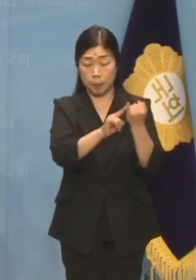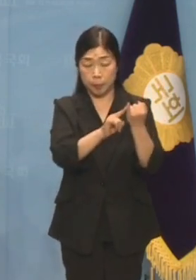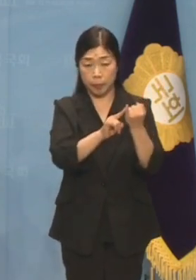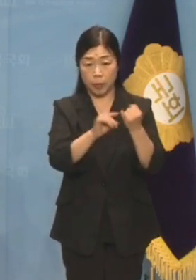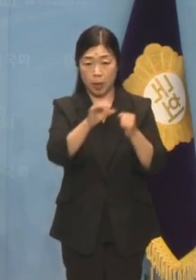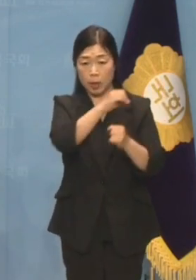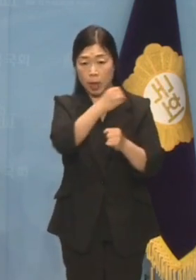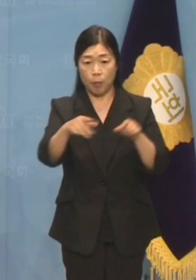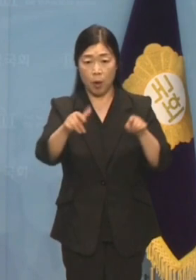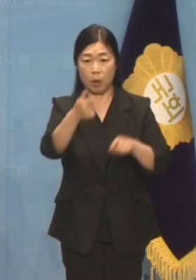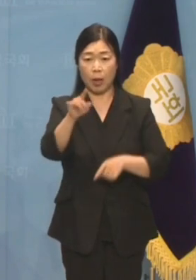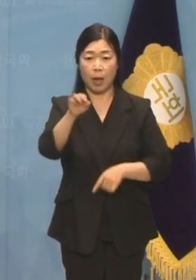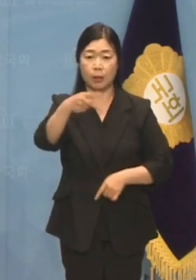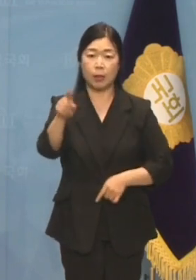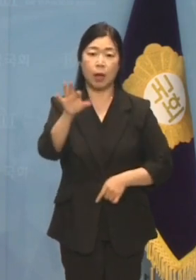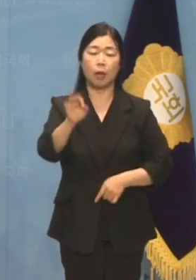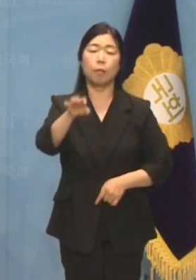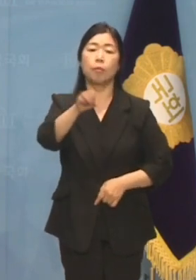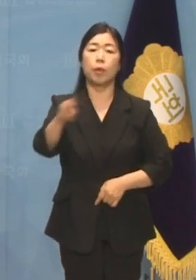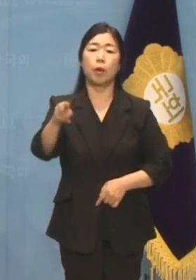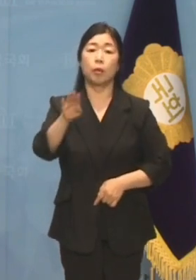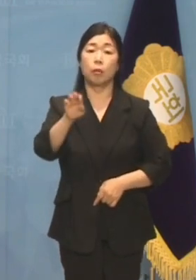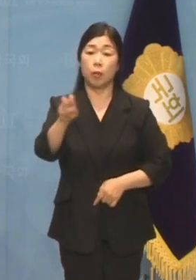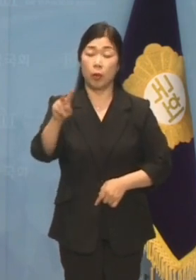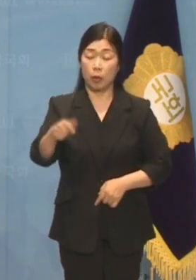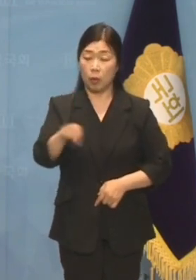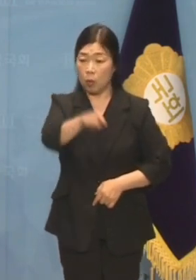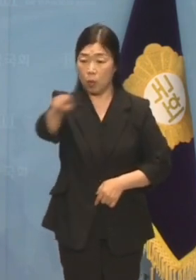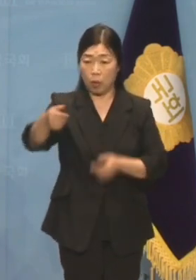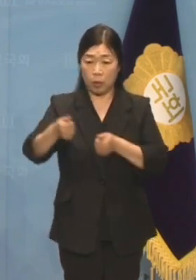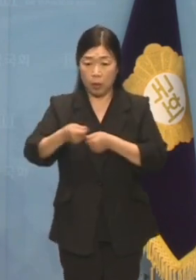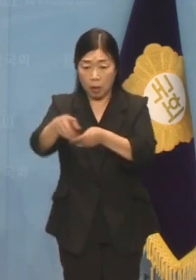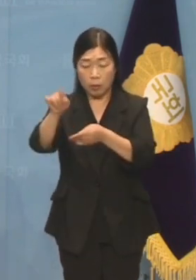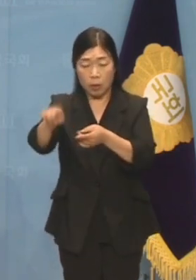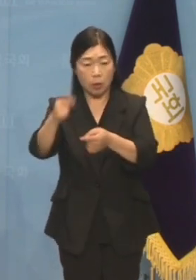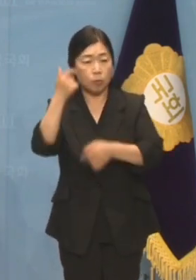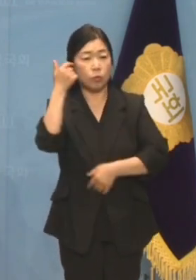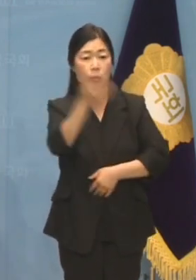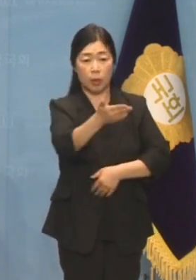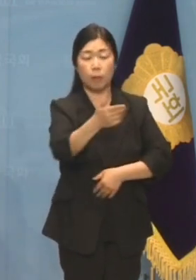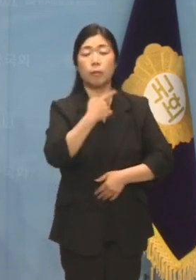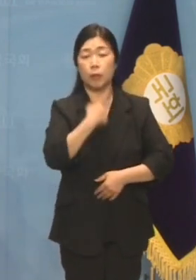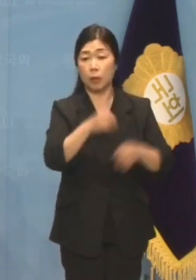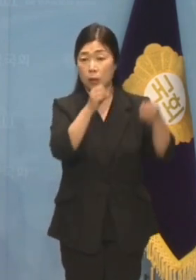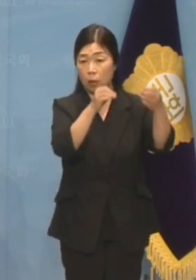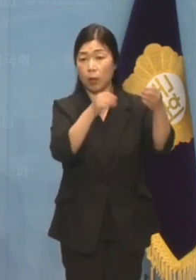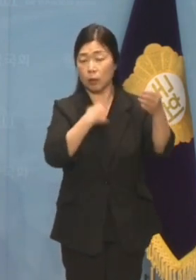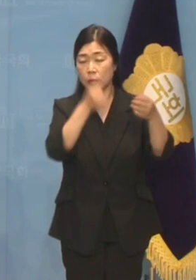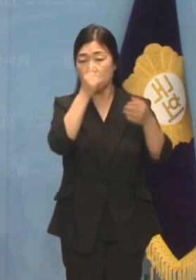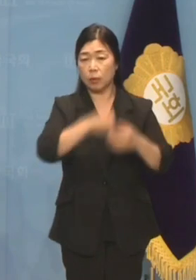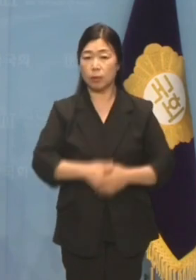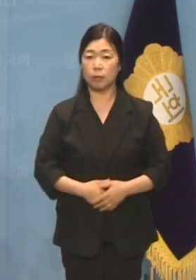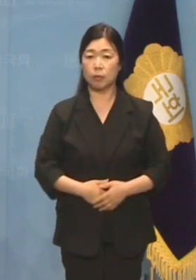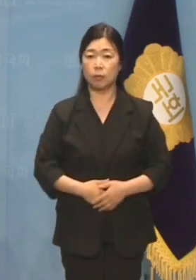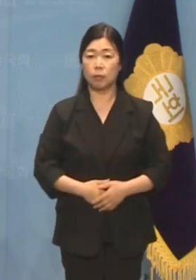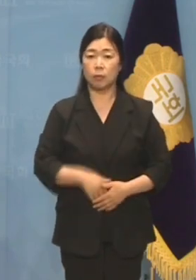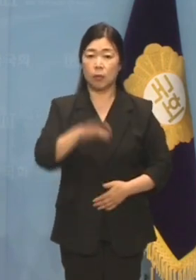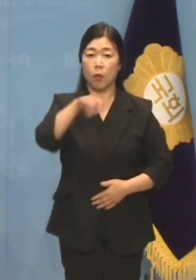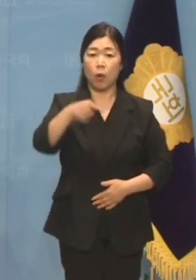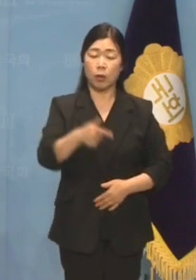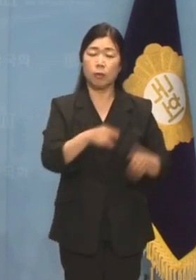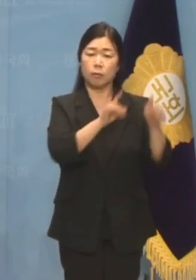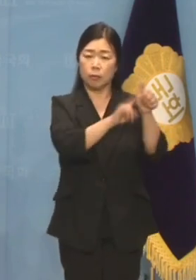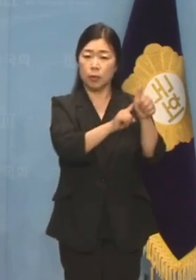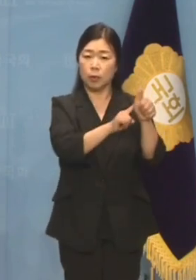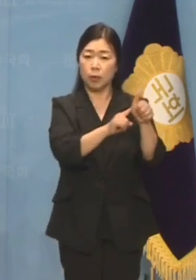양평군 강상면 병산리 일대 토지에 대해 질의를 받았습니다. 원희룡 장관은 그때